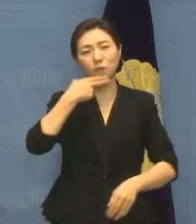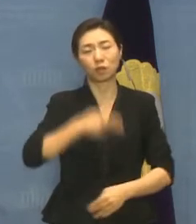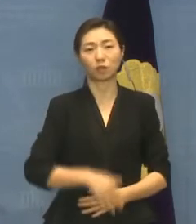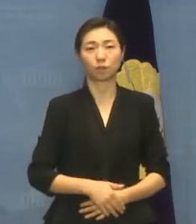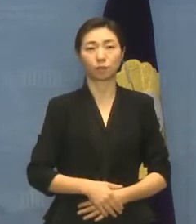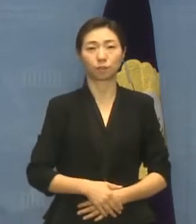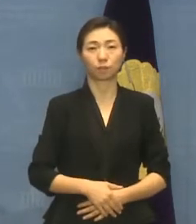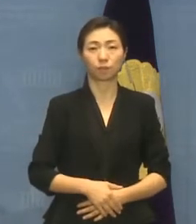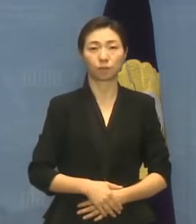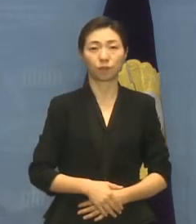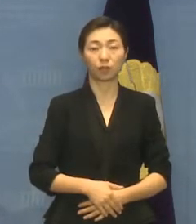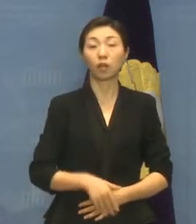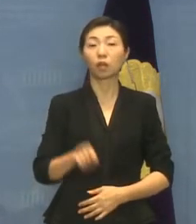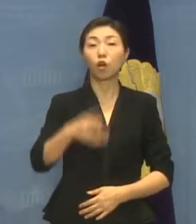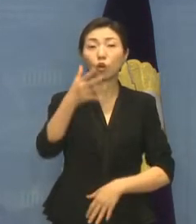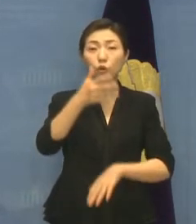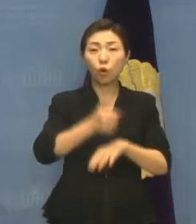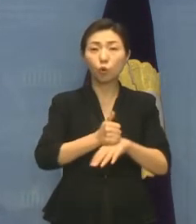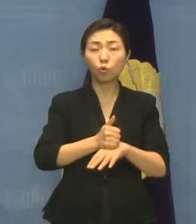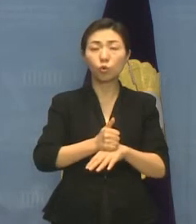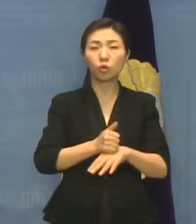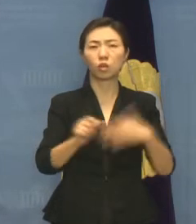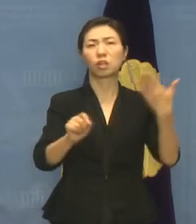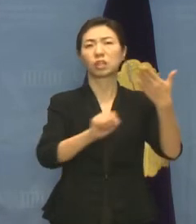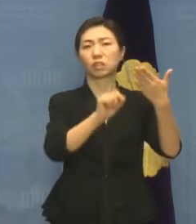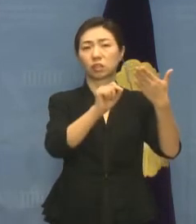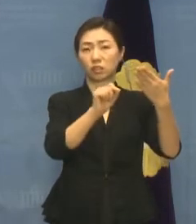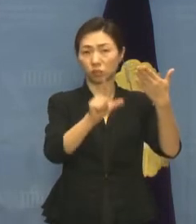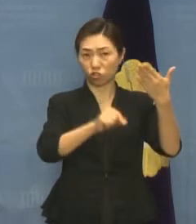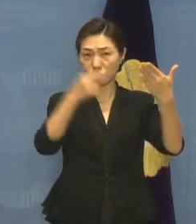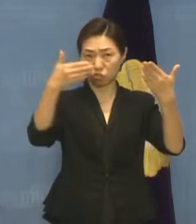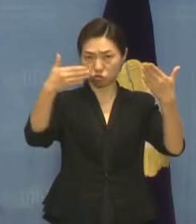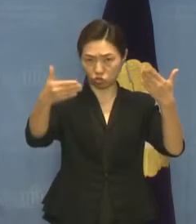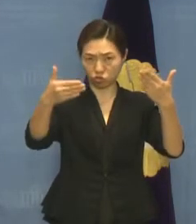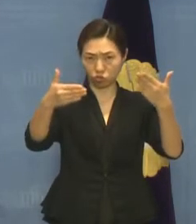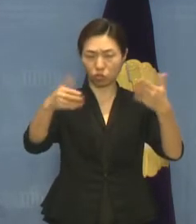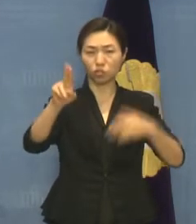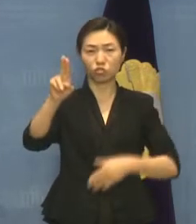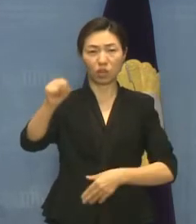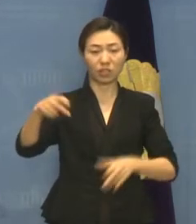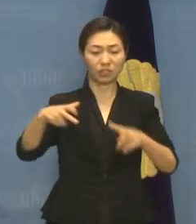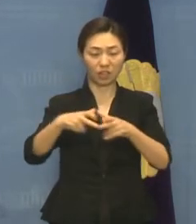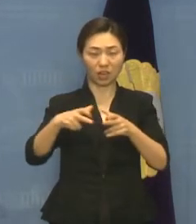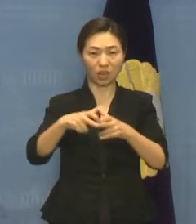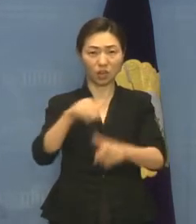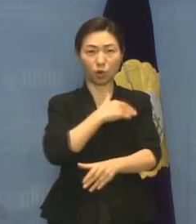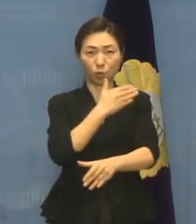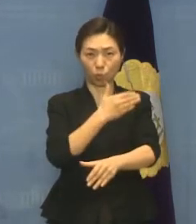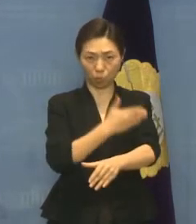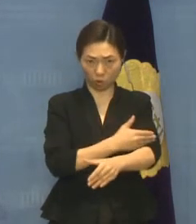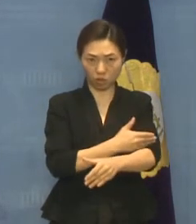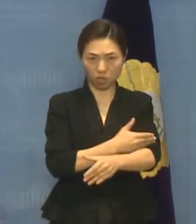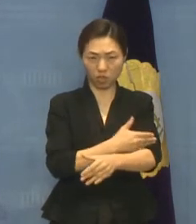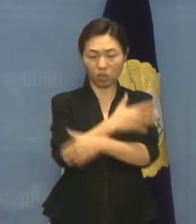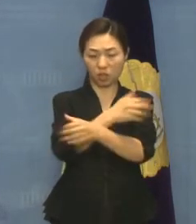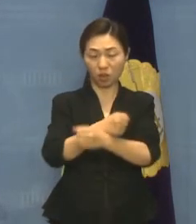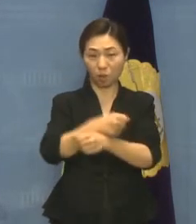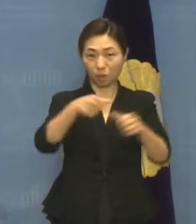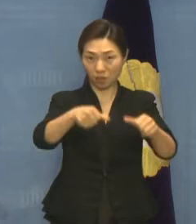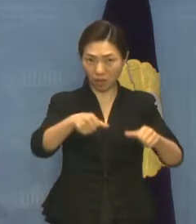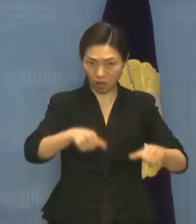지난 9일 유엔장애인권리위원회가 채택한 2, 3차 한국심의